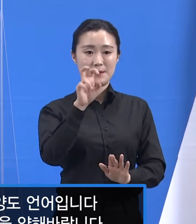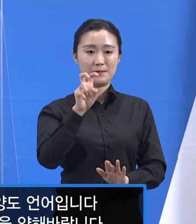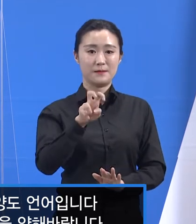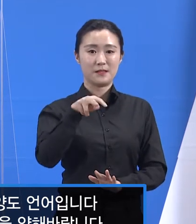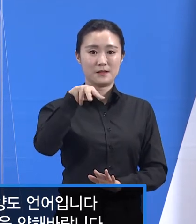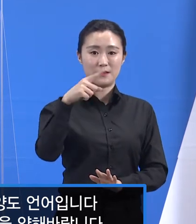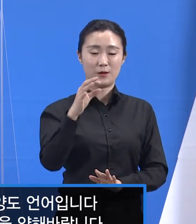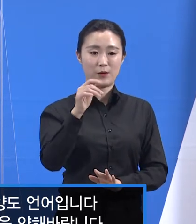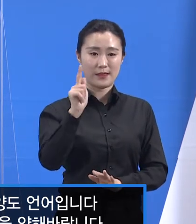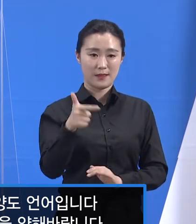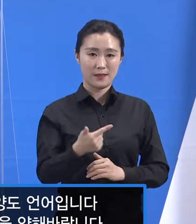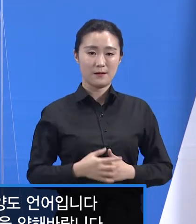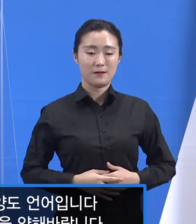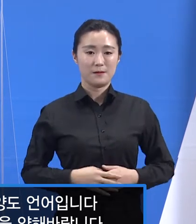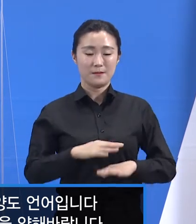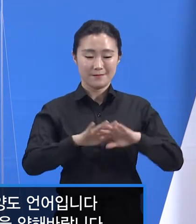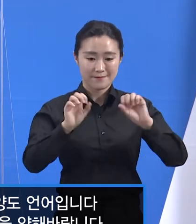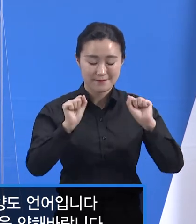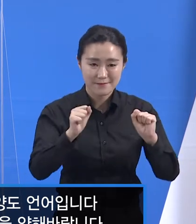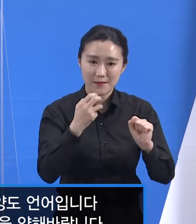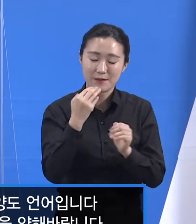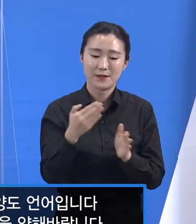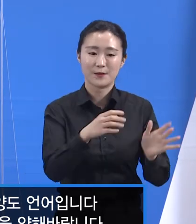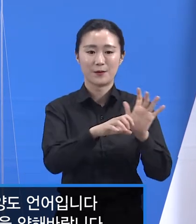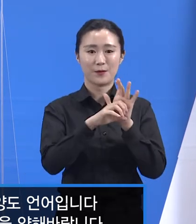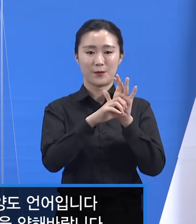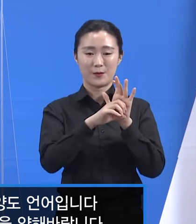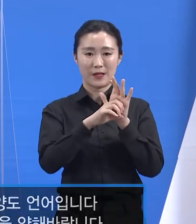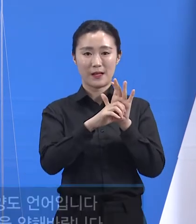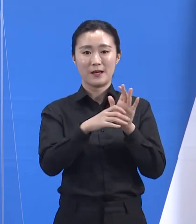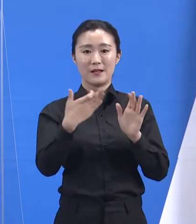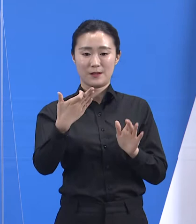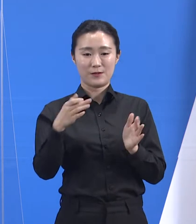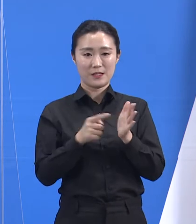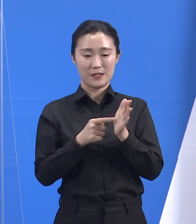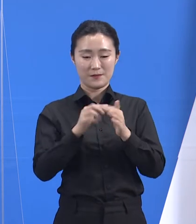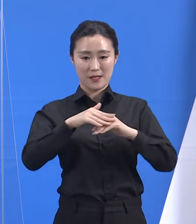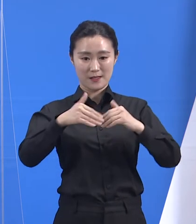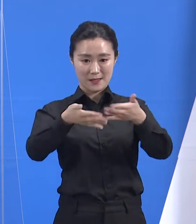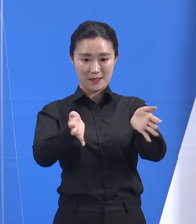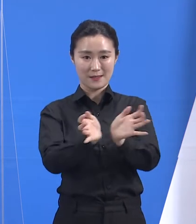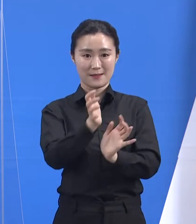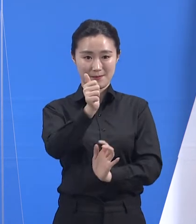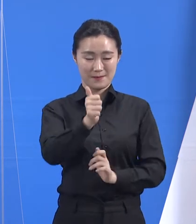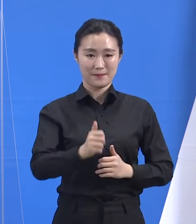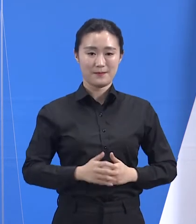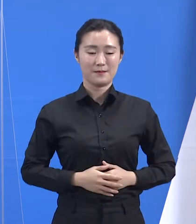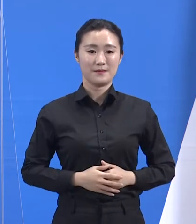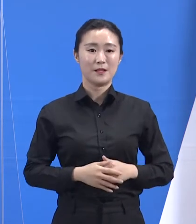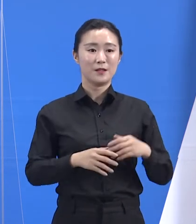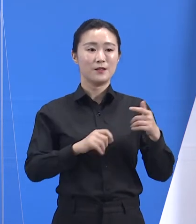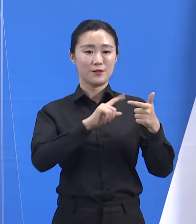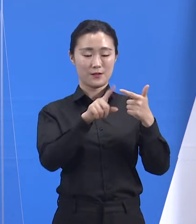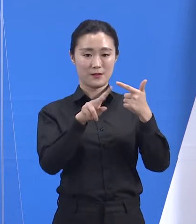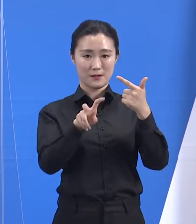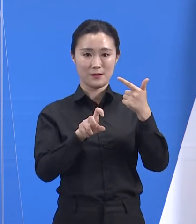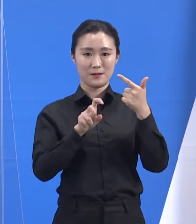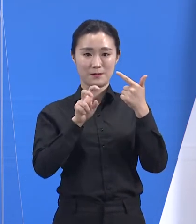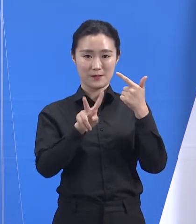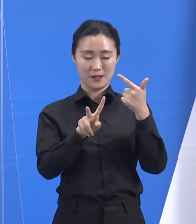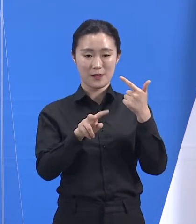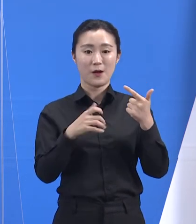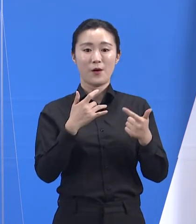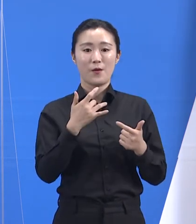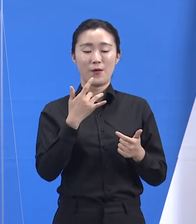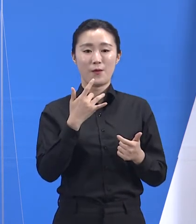안녕하십니까. 경기도 코로나19 긴급대응단의 임순관입니다. 6월 22일 화요일 경기도 코로나19